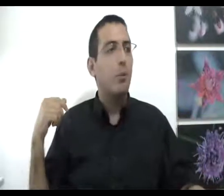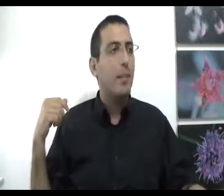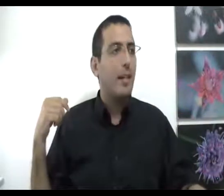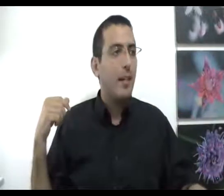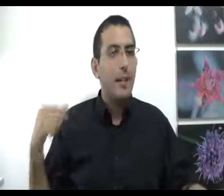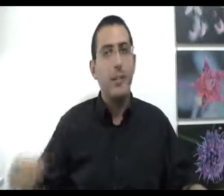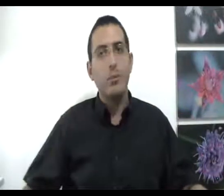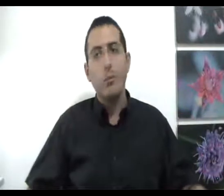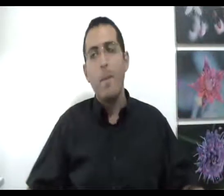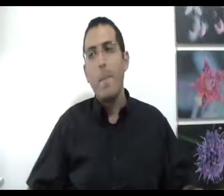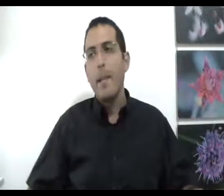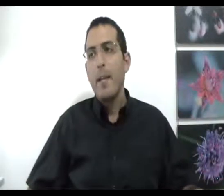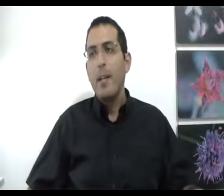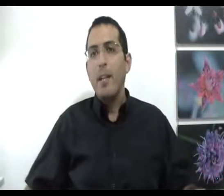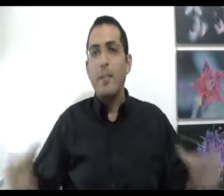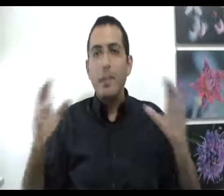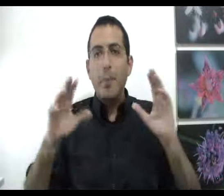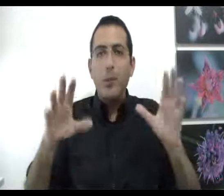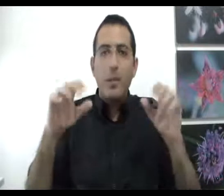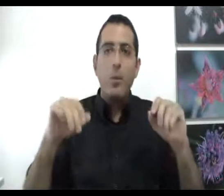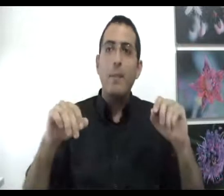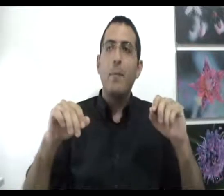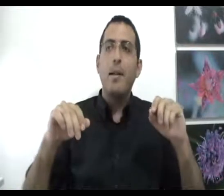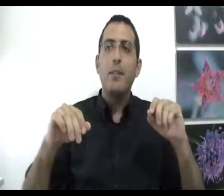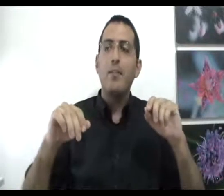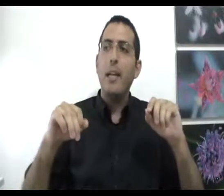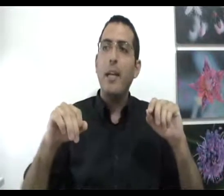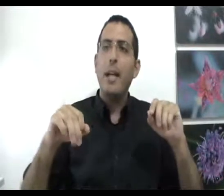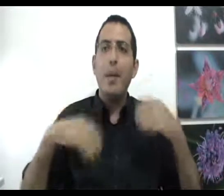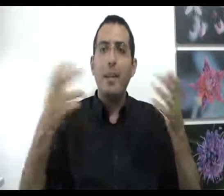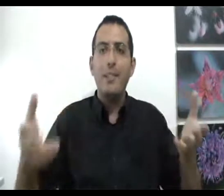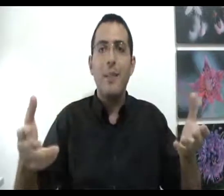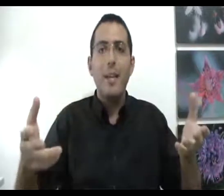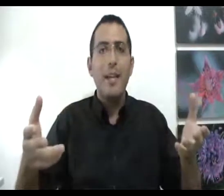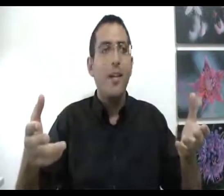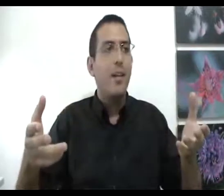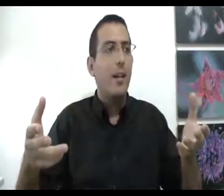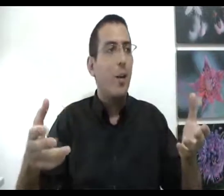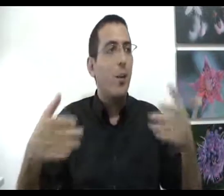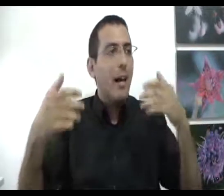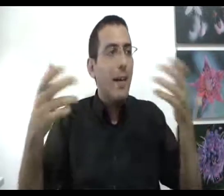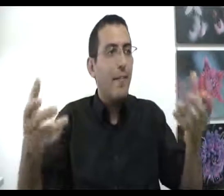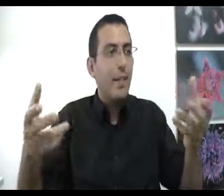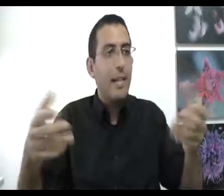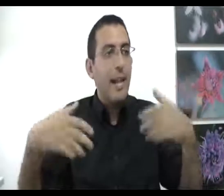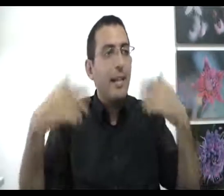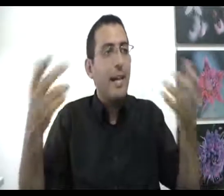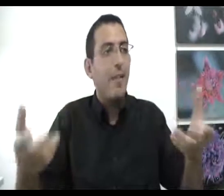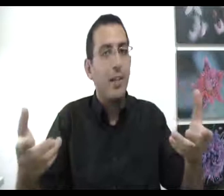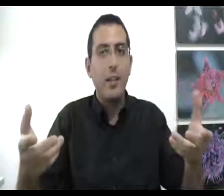מהחרדה הזאת ועכשיו ניתן פה עוד איזה נקודת מבט והיא איך בעצם להעביר